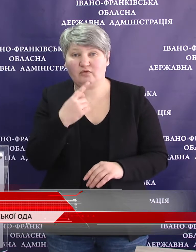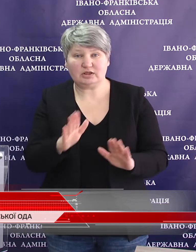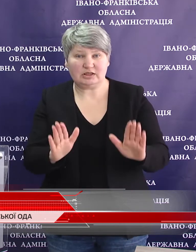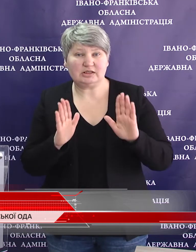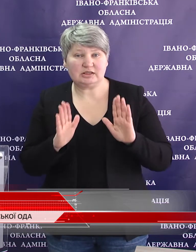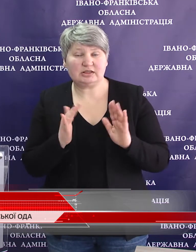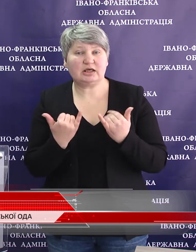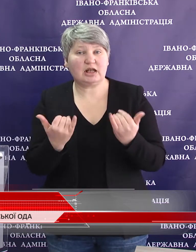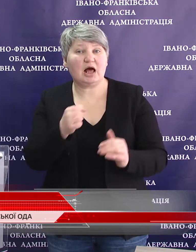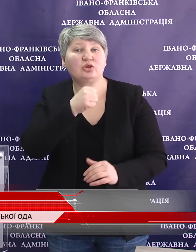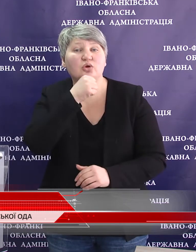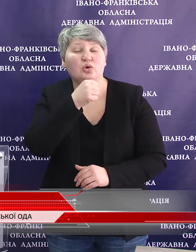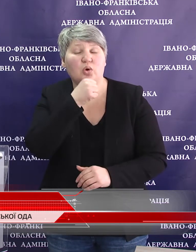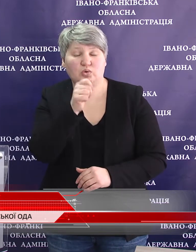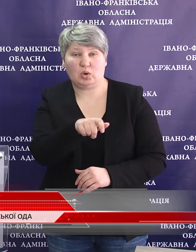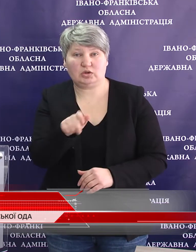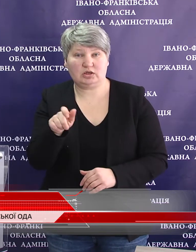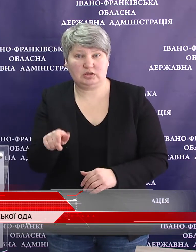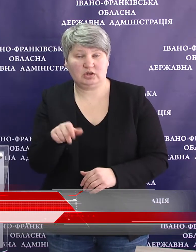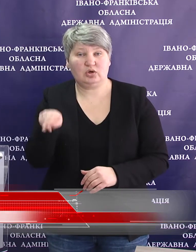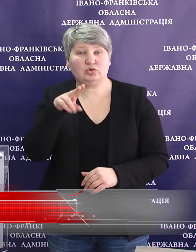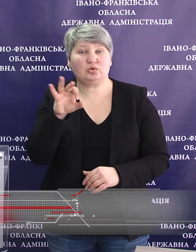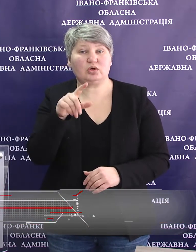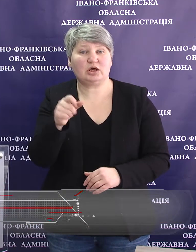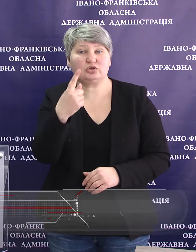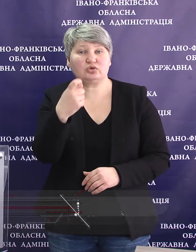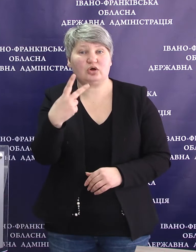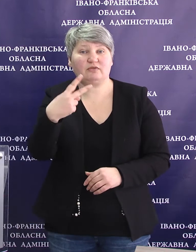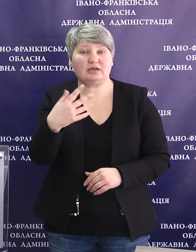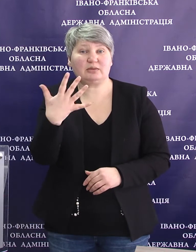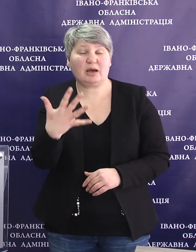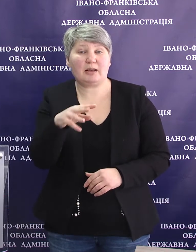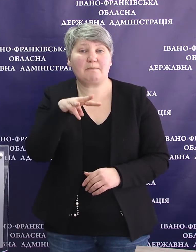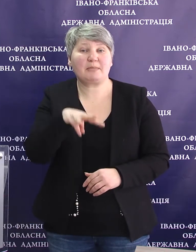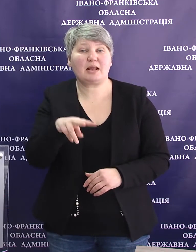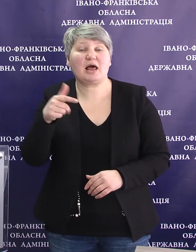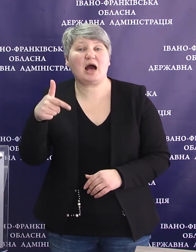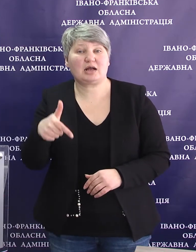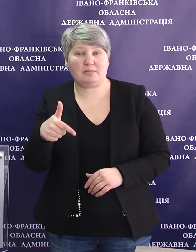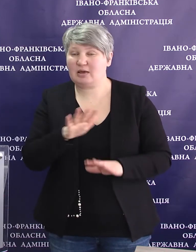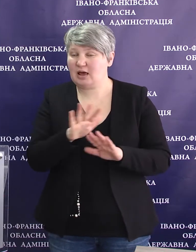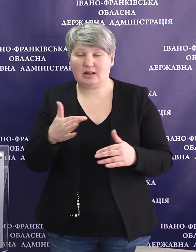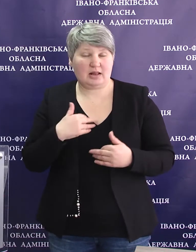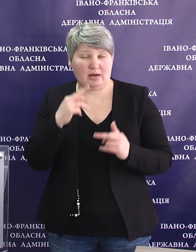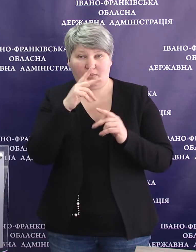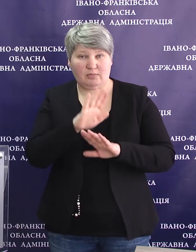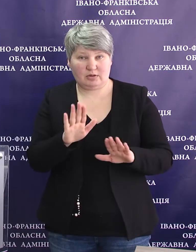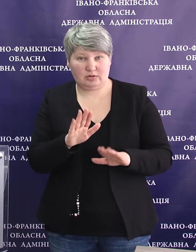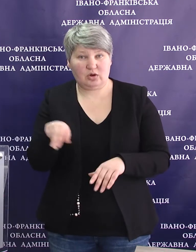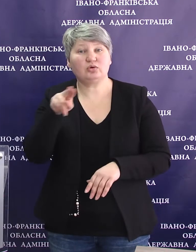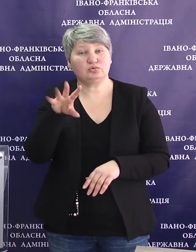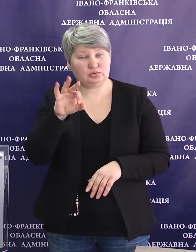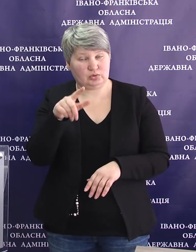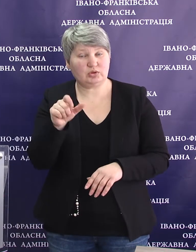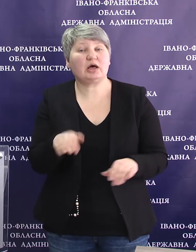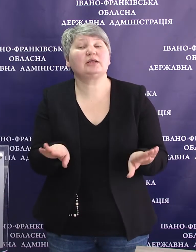виключно для дорослого населення, в дозі 125 міліграм. Я не помилилася, доза, власне,